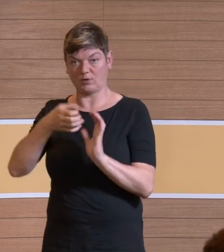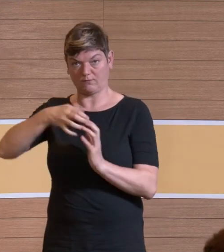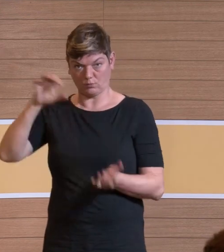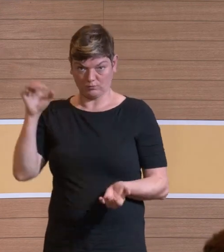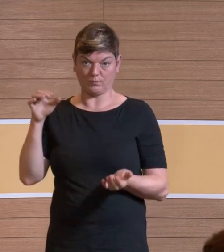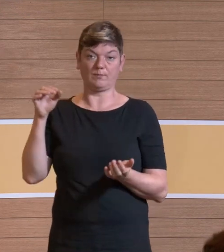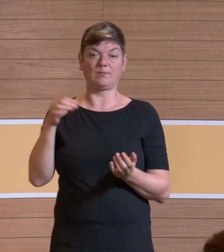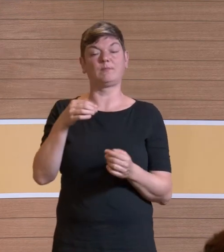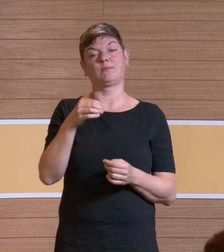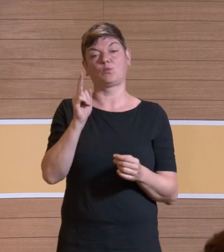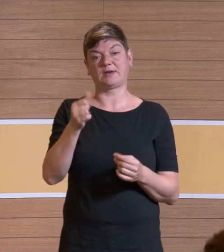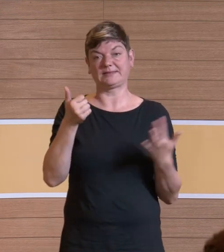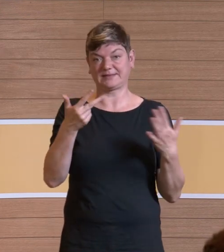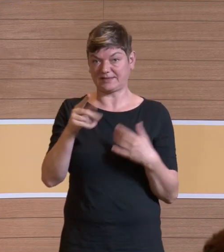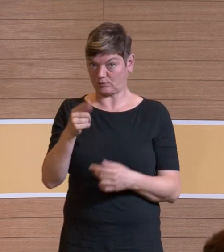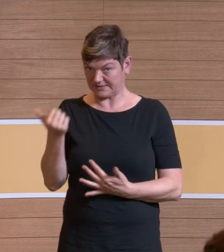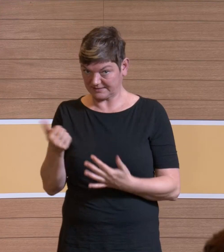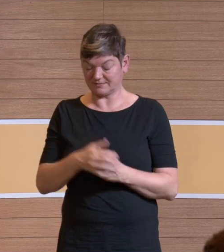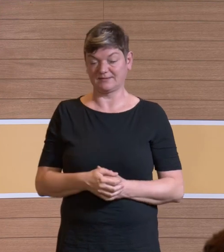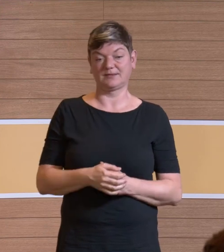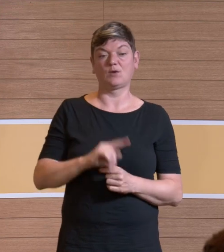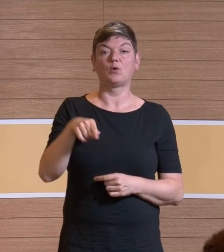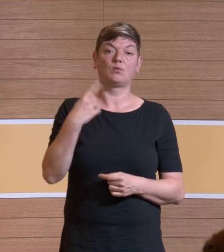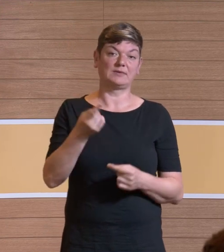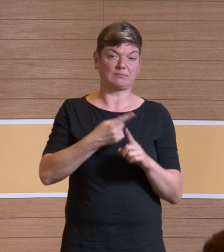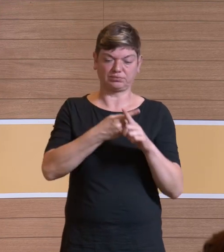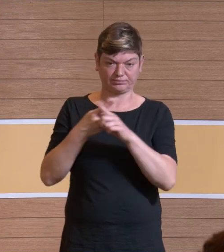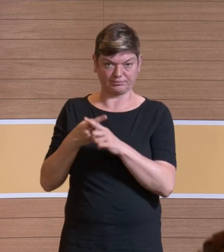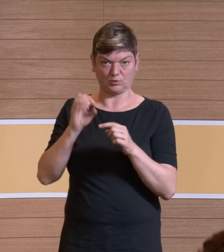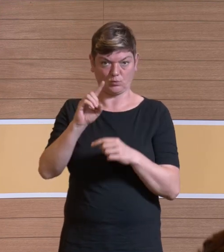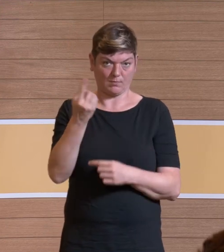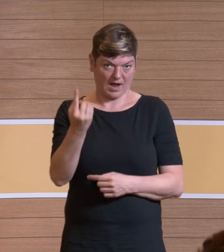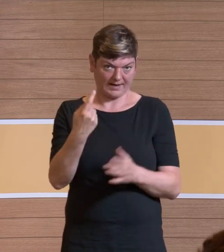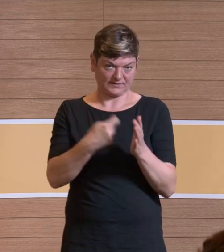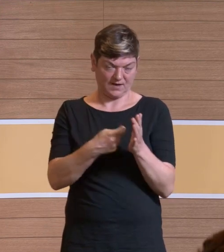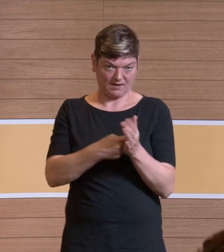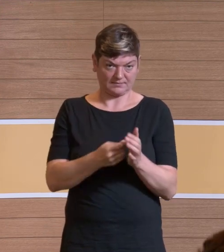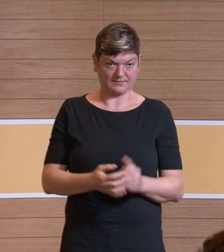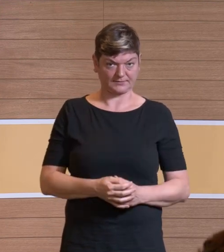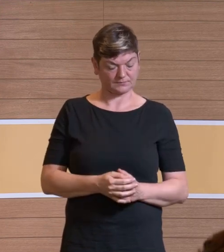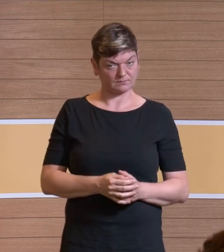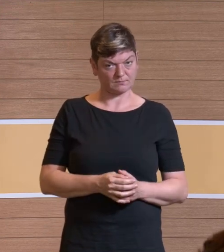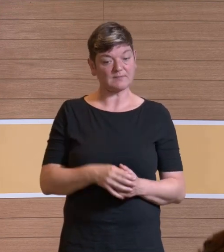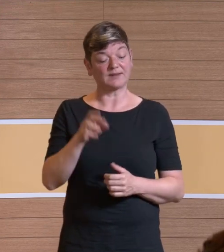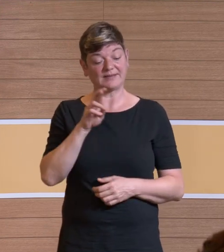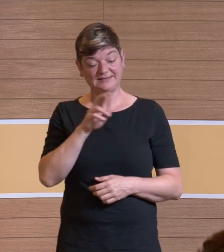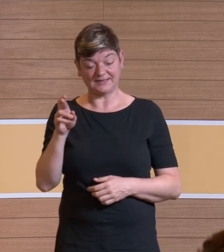,6 und kriege dann einen Wert raus, auch wieder gemittelt über alle OPs von 0,1. Wenn ich den rechten Teil der Gleichung ausrechne und die